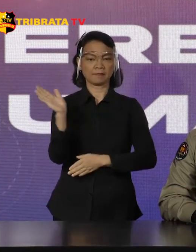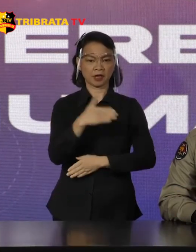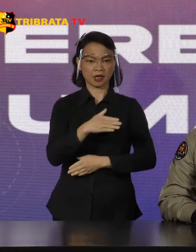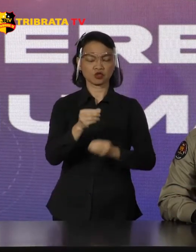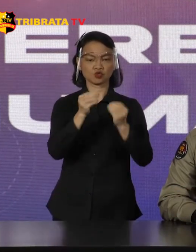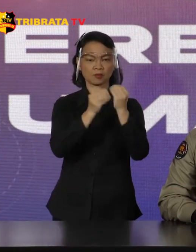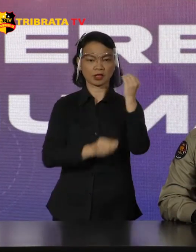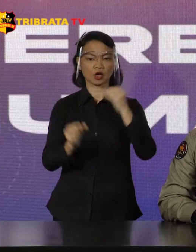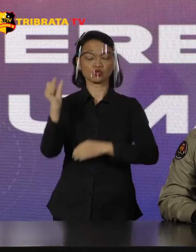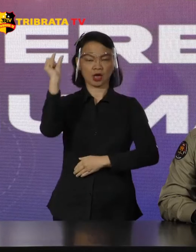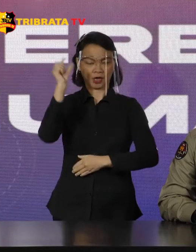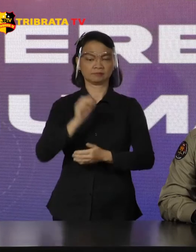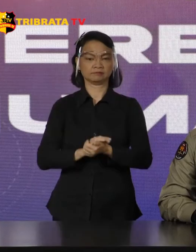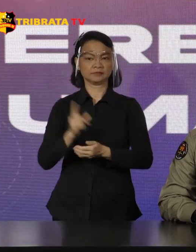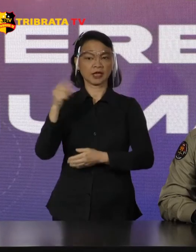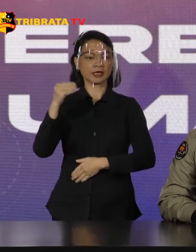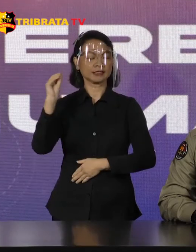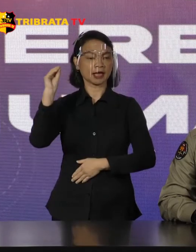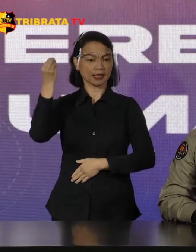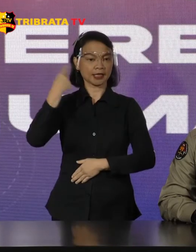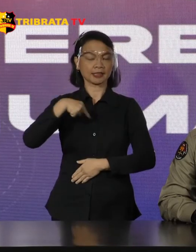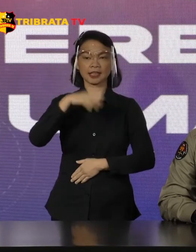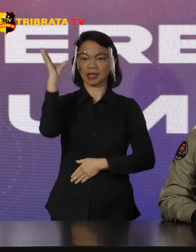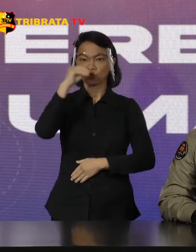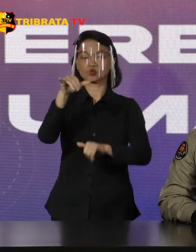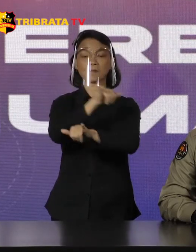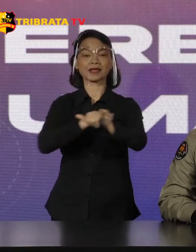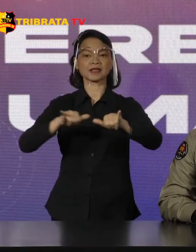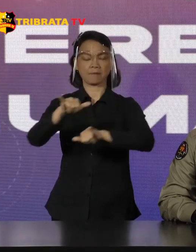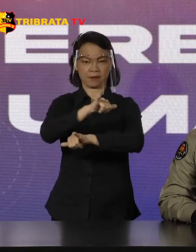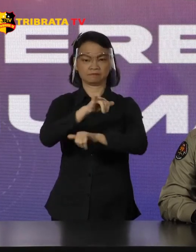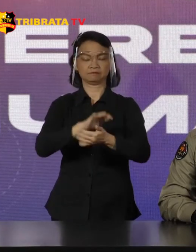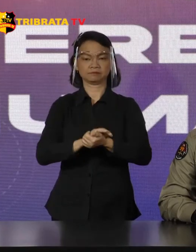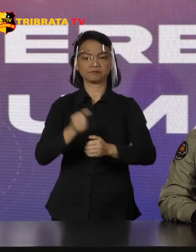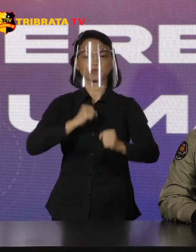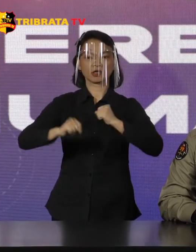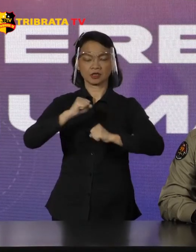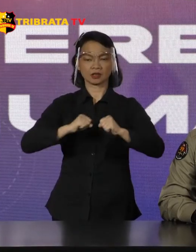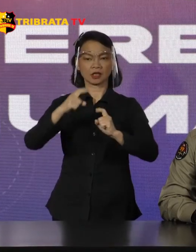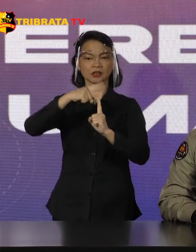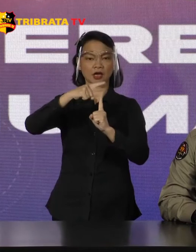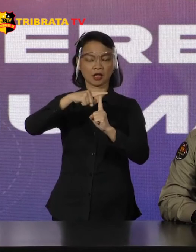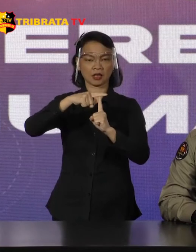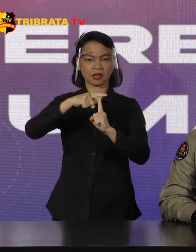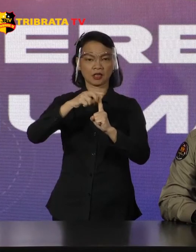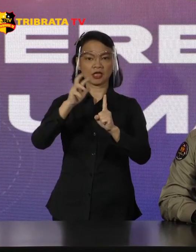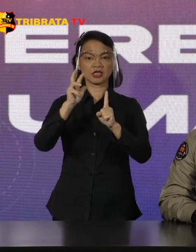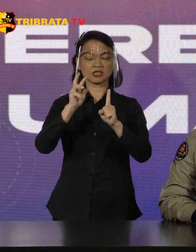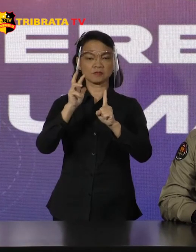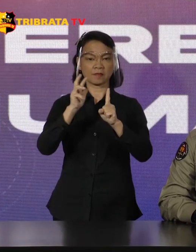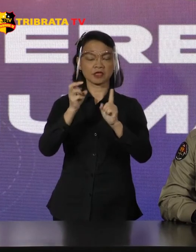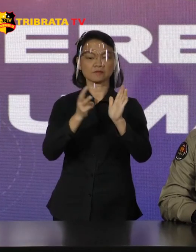Dari Jakarta ketahui bersama Kegiatan tanggal 19 Maret